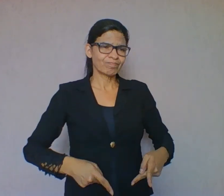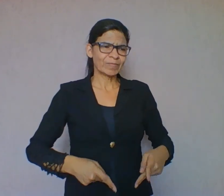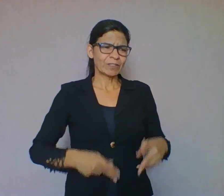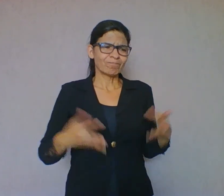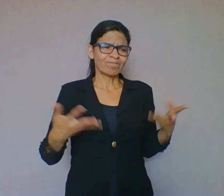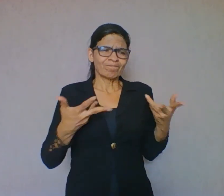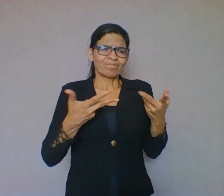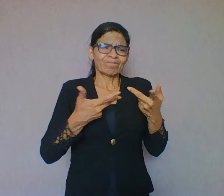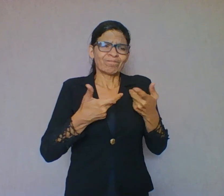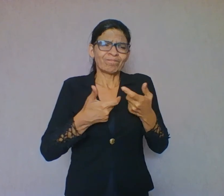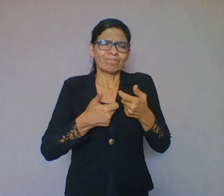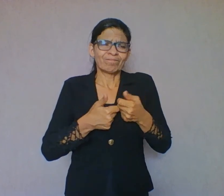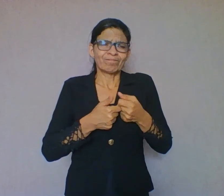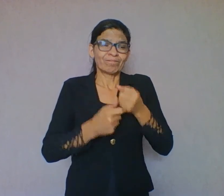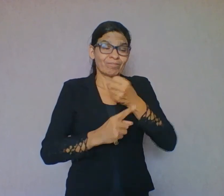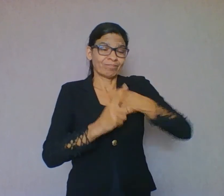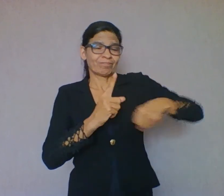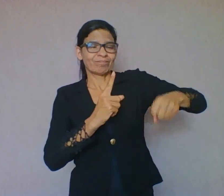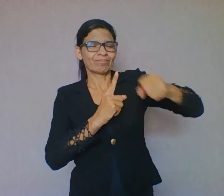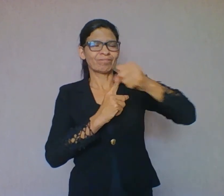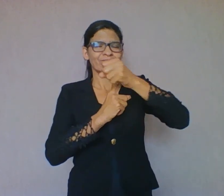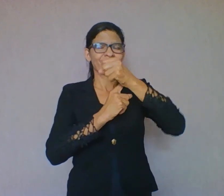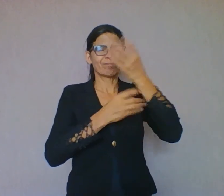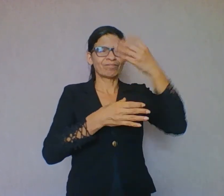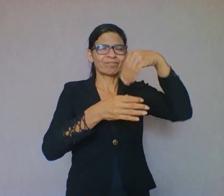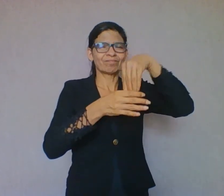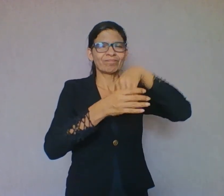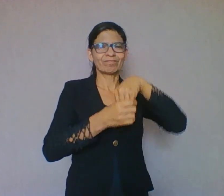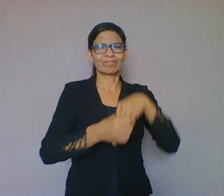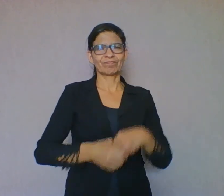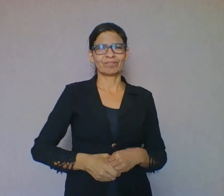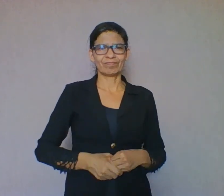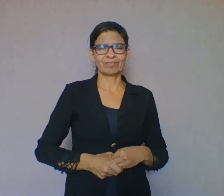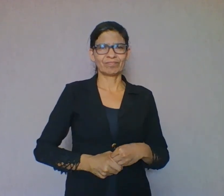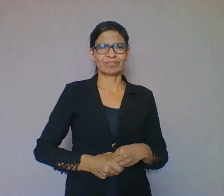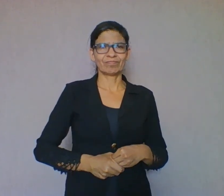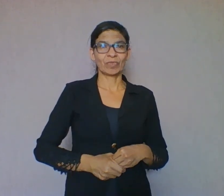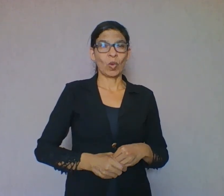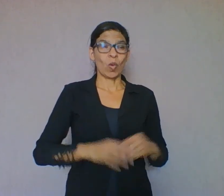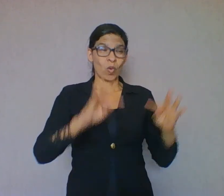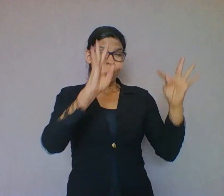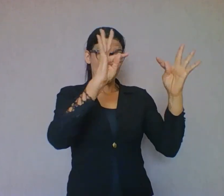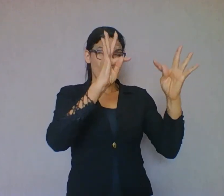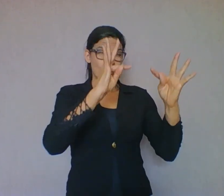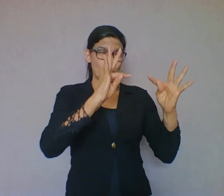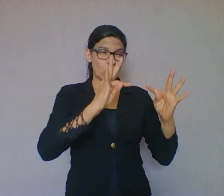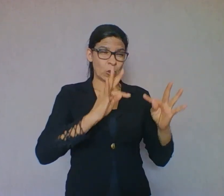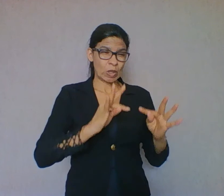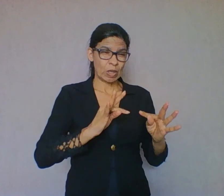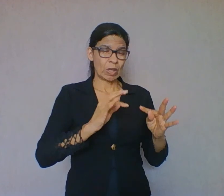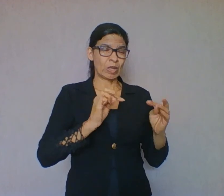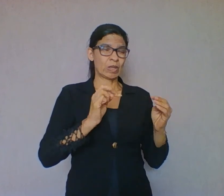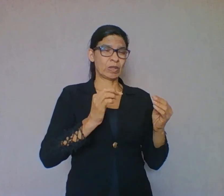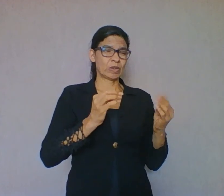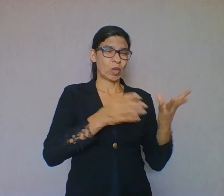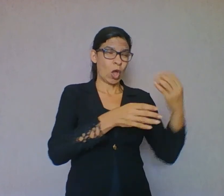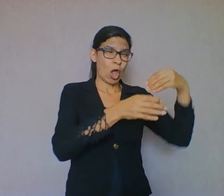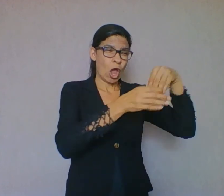como tal na sociedade em que vive. A organização interna do texto, sua relação com outros textos, suas dimensões